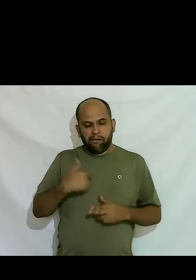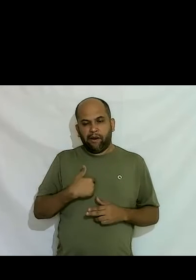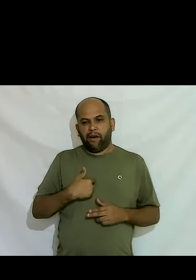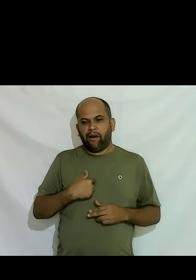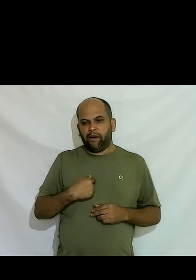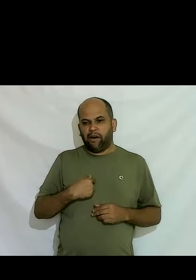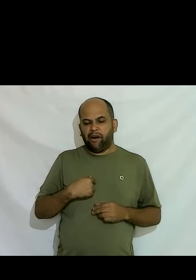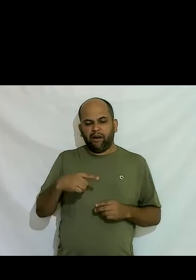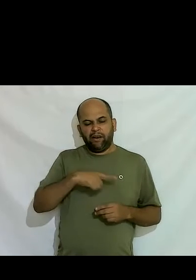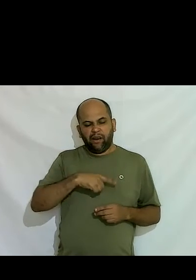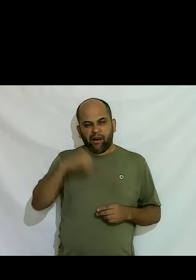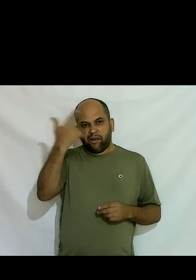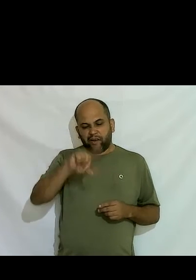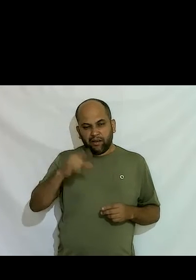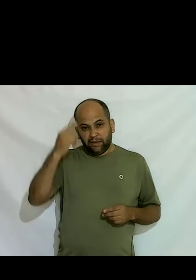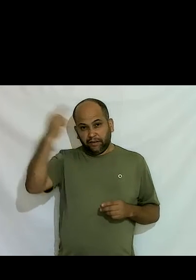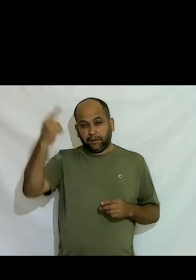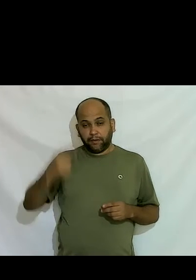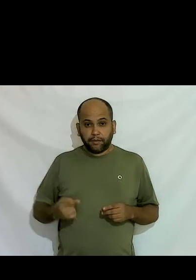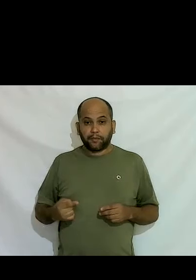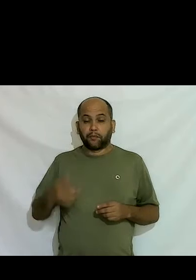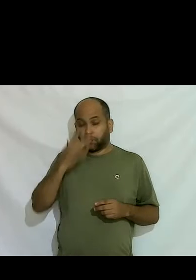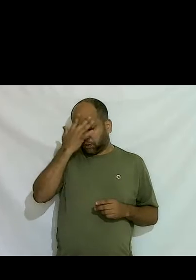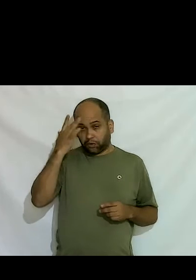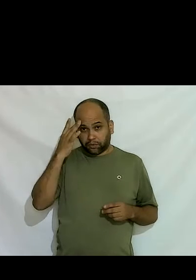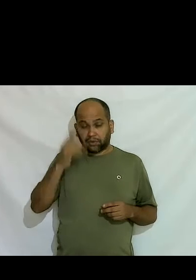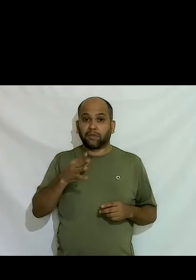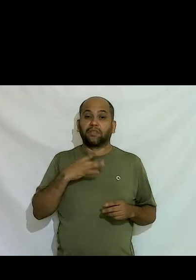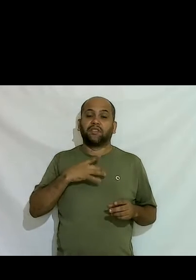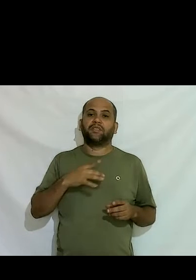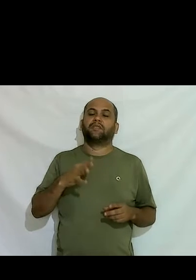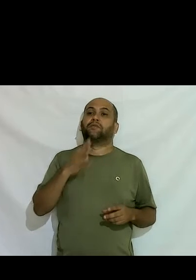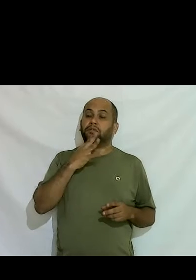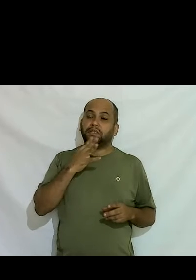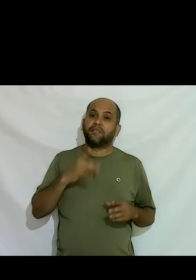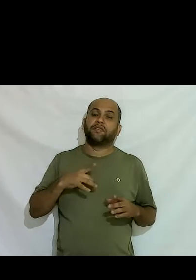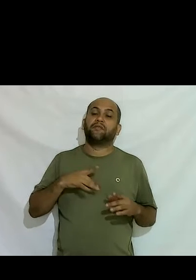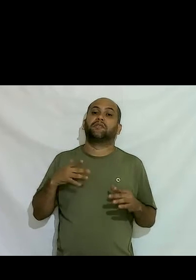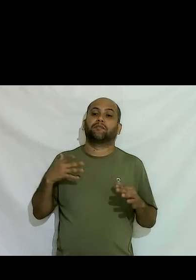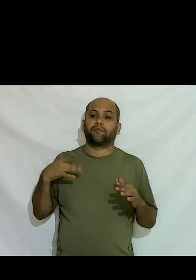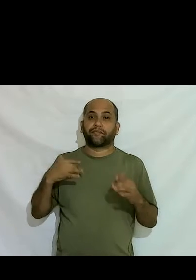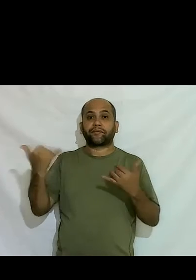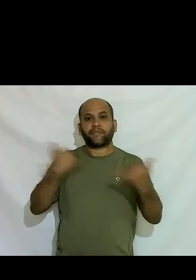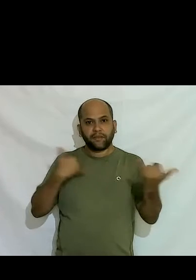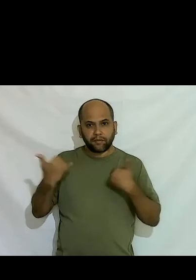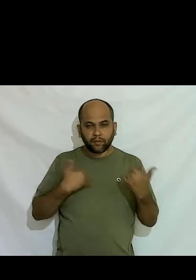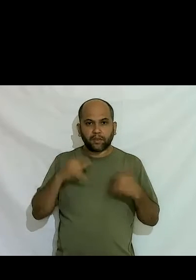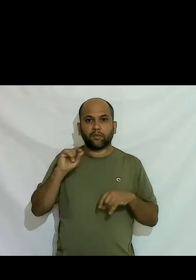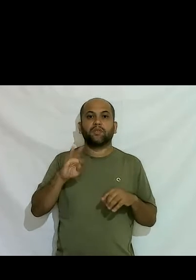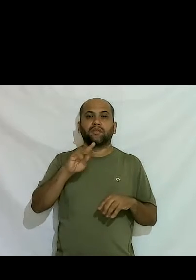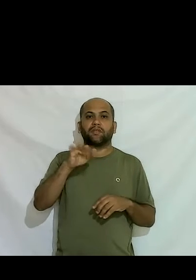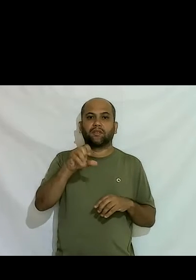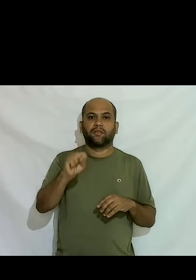existiam outras pessoas e comecei a ter um pouco mais de acesso a informação sobre o que é ser trans sobre